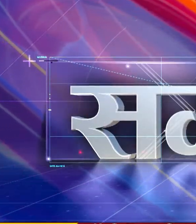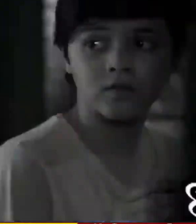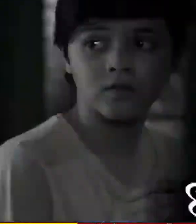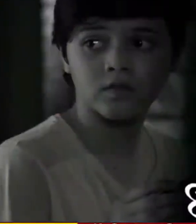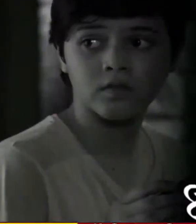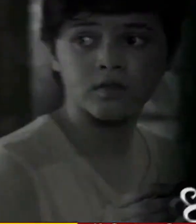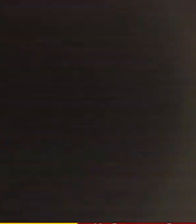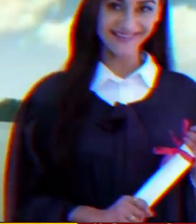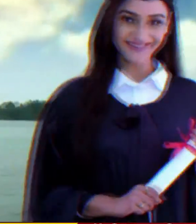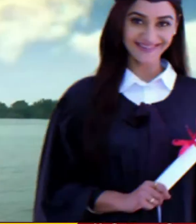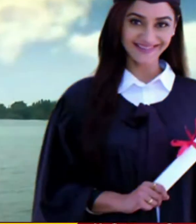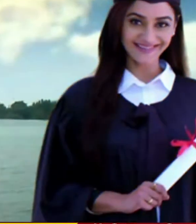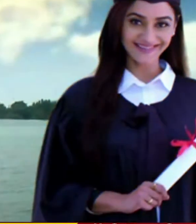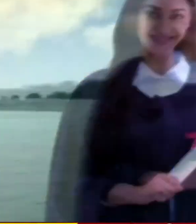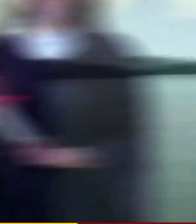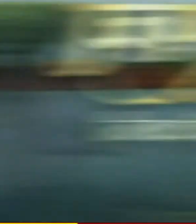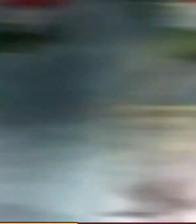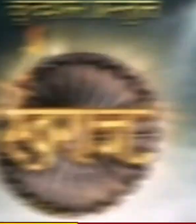झाल झाल